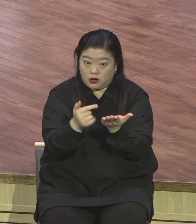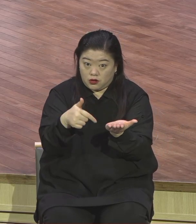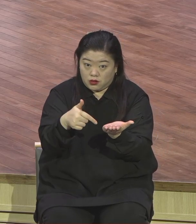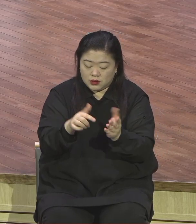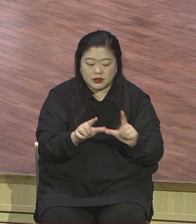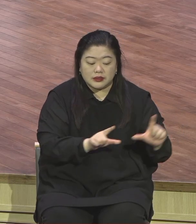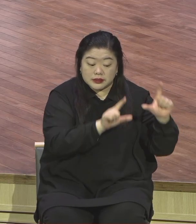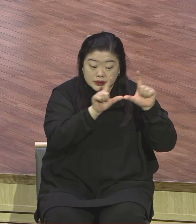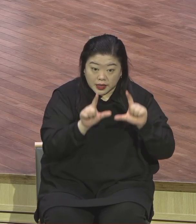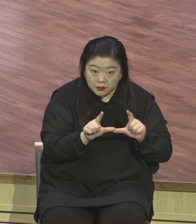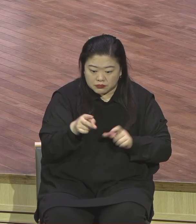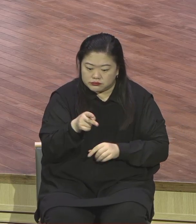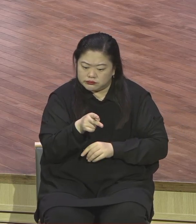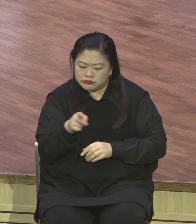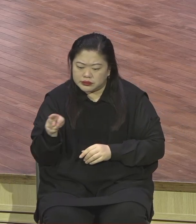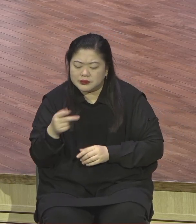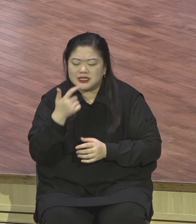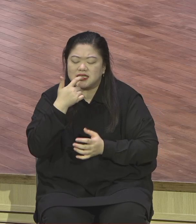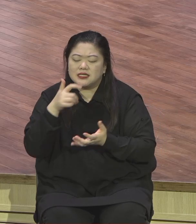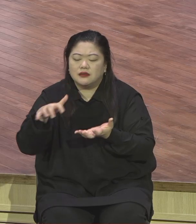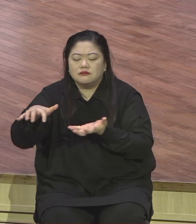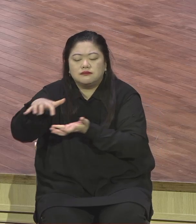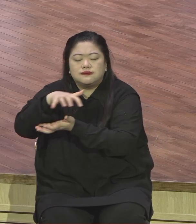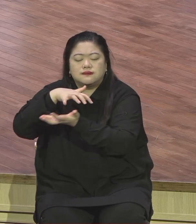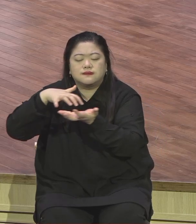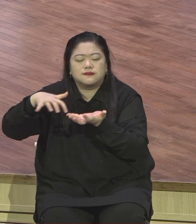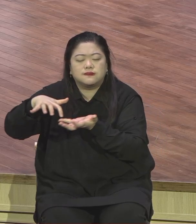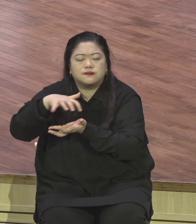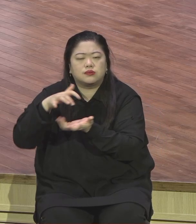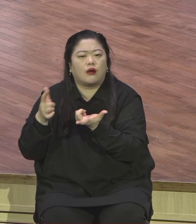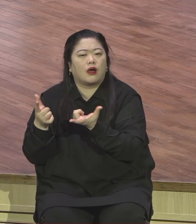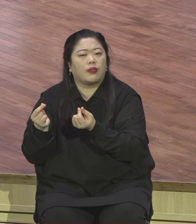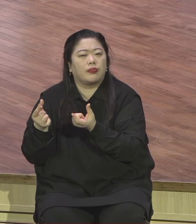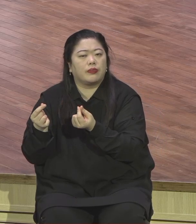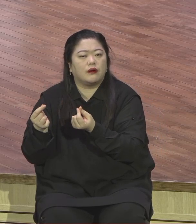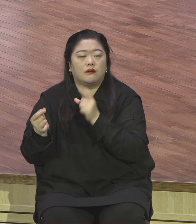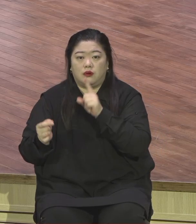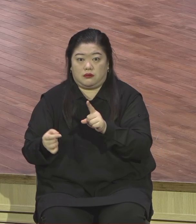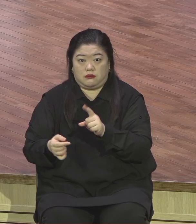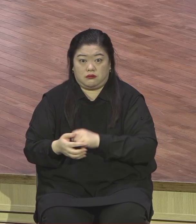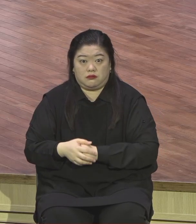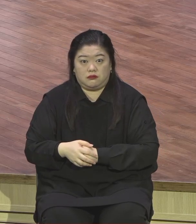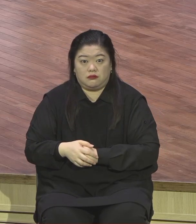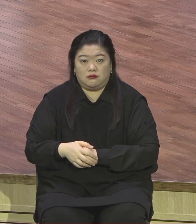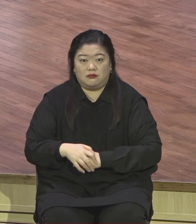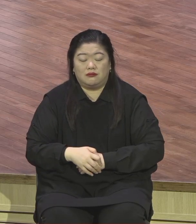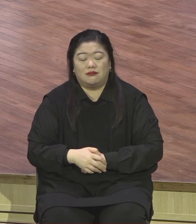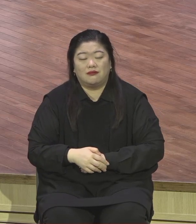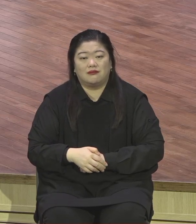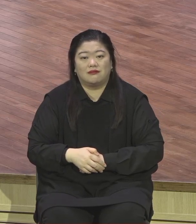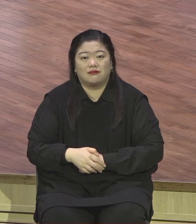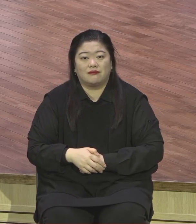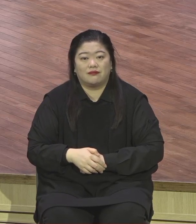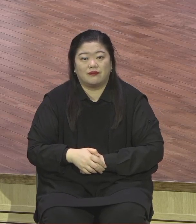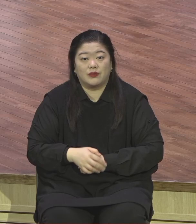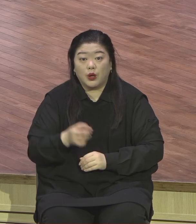풀이다, 안개 같다. 인생을 그렇게 성경을 표현해서 그런데 오늘 본문 말씀을 보면 이렇게 잠깐